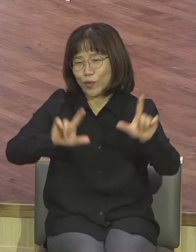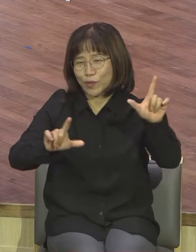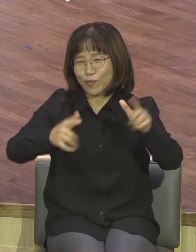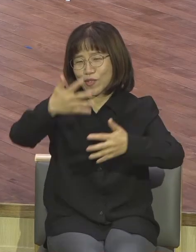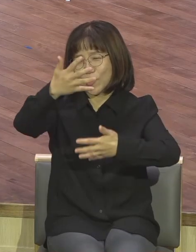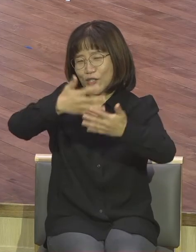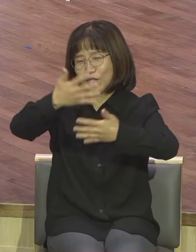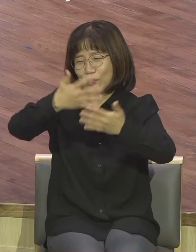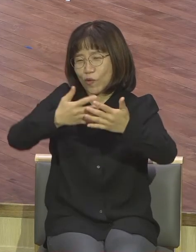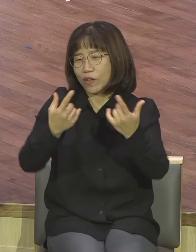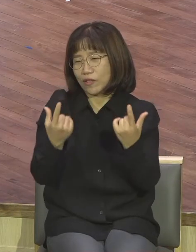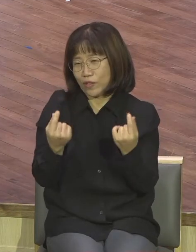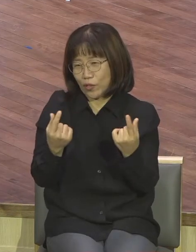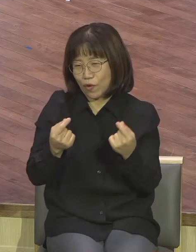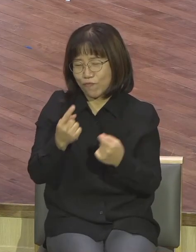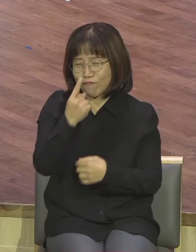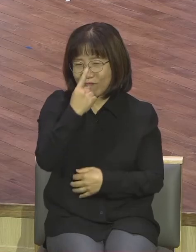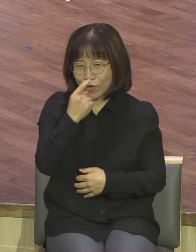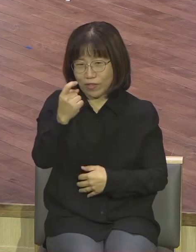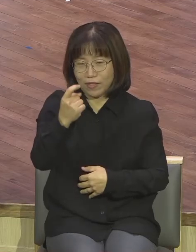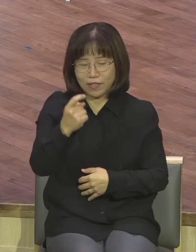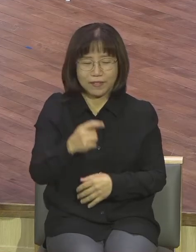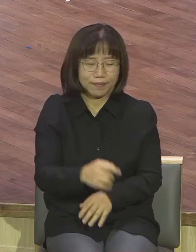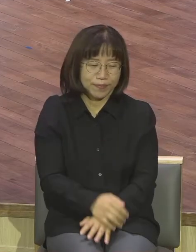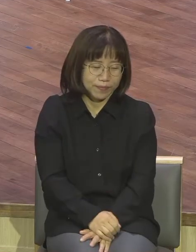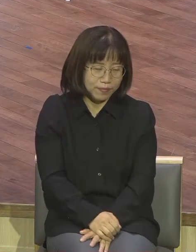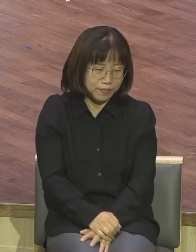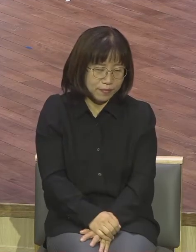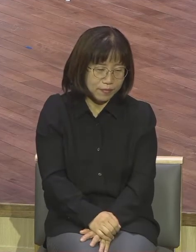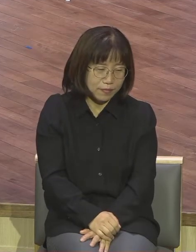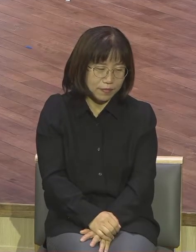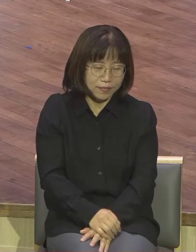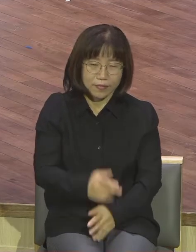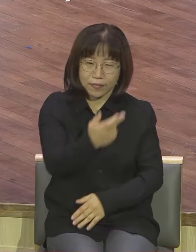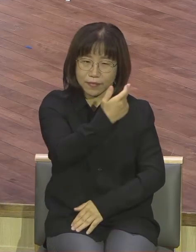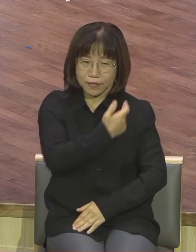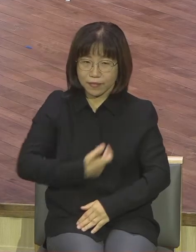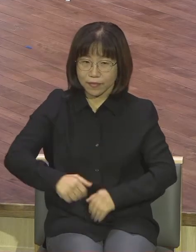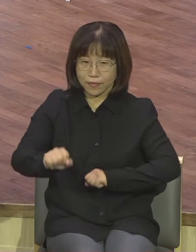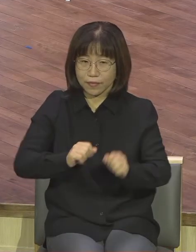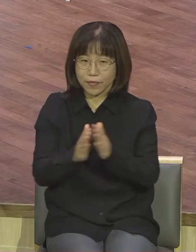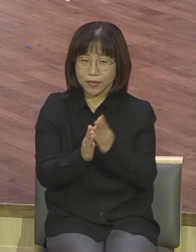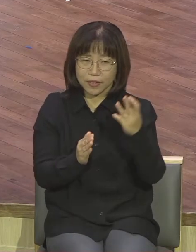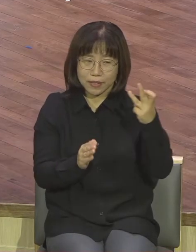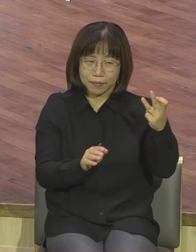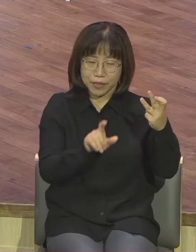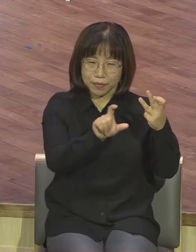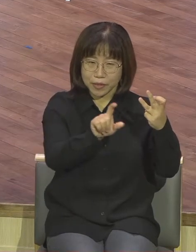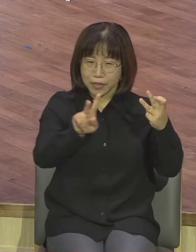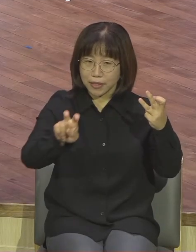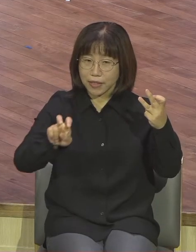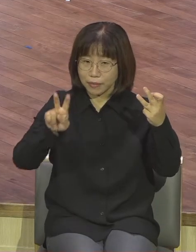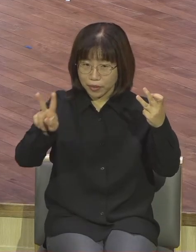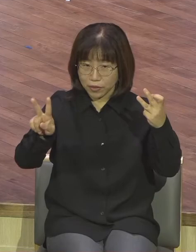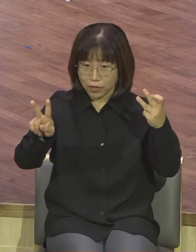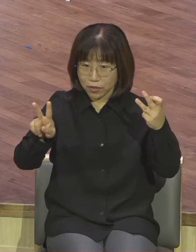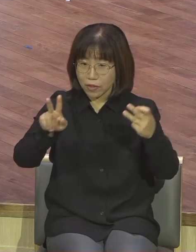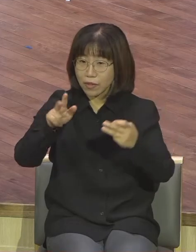장면처럼 극적이지요 4등년 13장 22절에 보면 하나님께서 따위스를